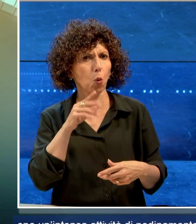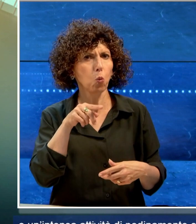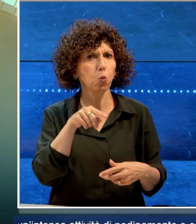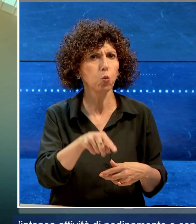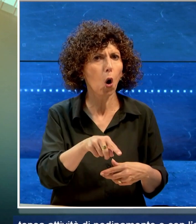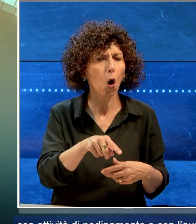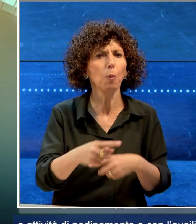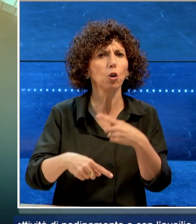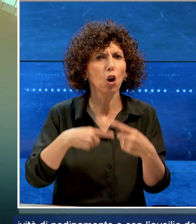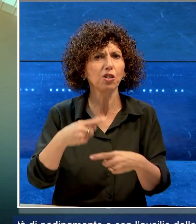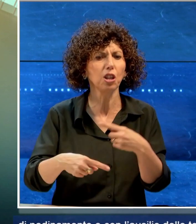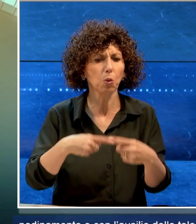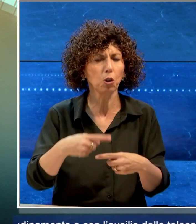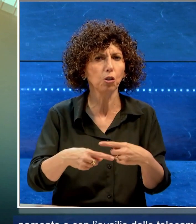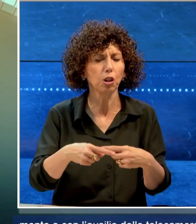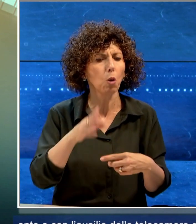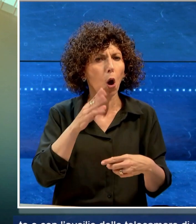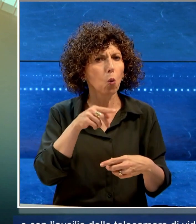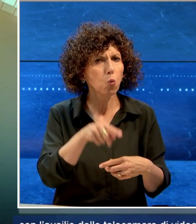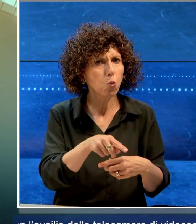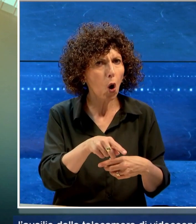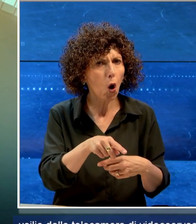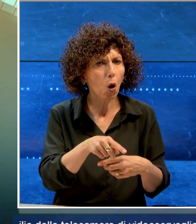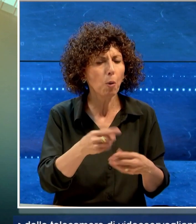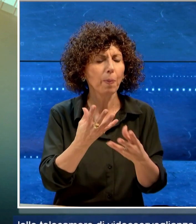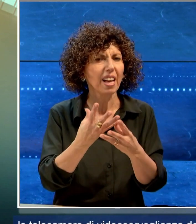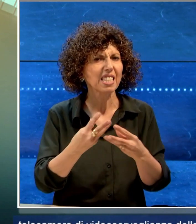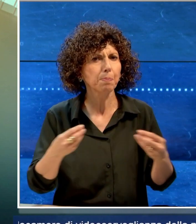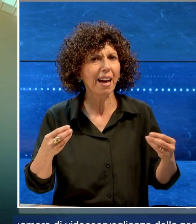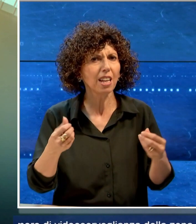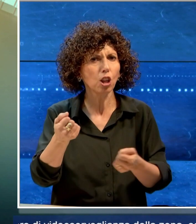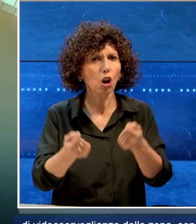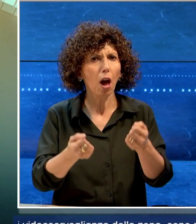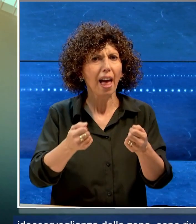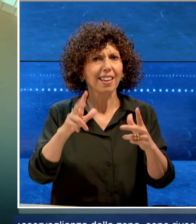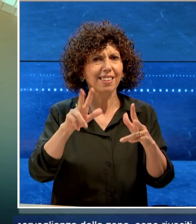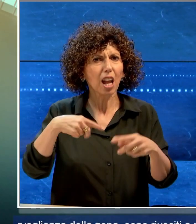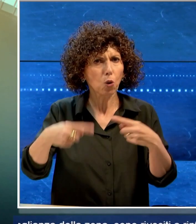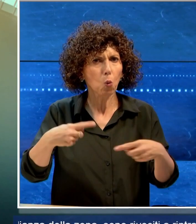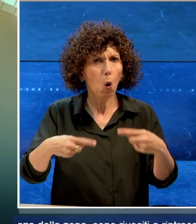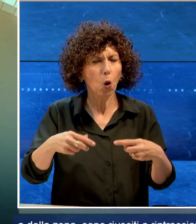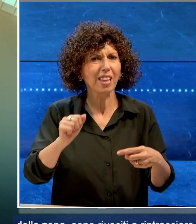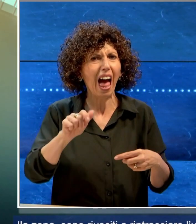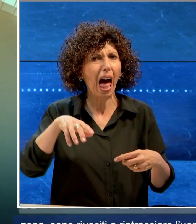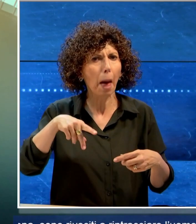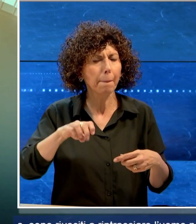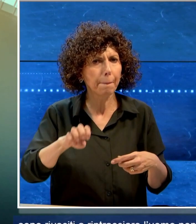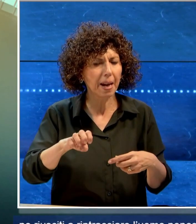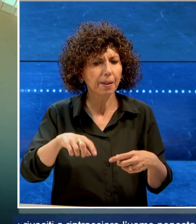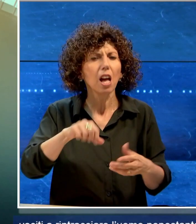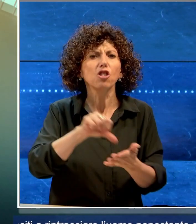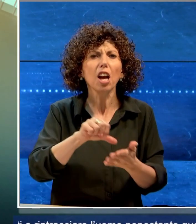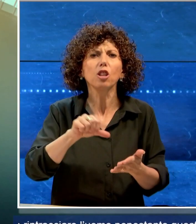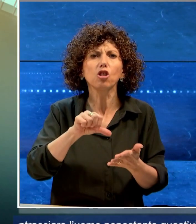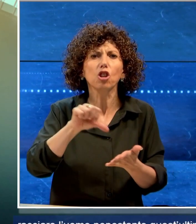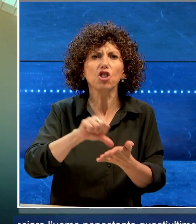'uomo nonostante quest'ultimo avesse fatto sparire l'apecar che utilizzava quasi esclusivamente nel centro